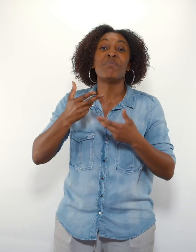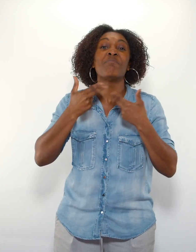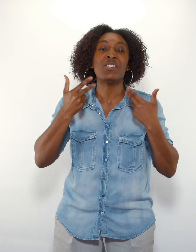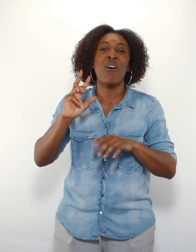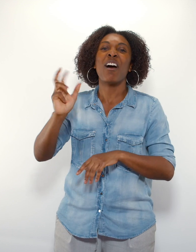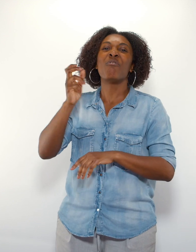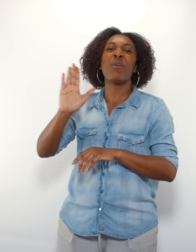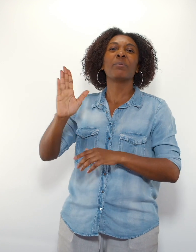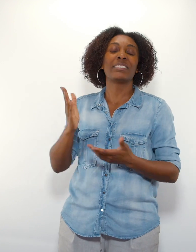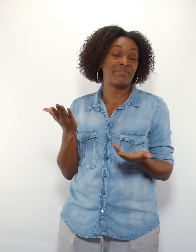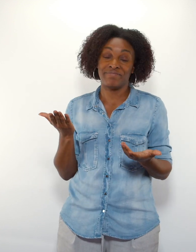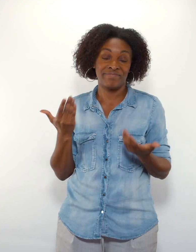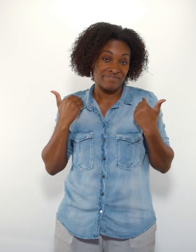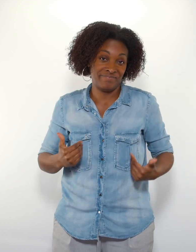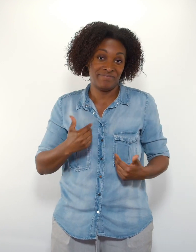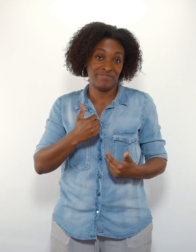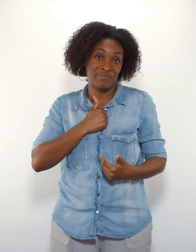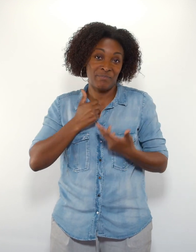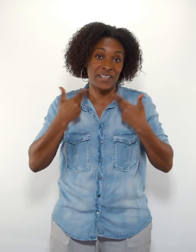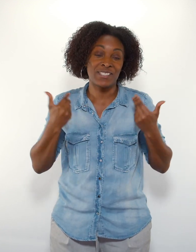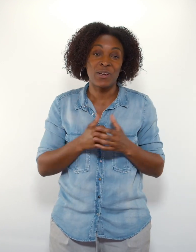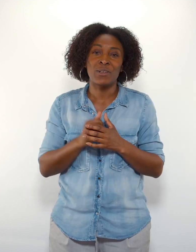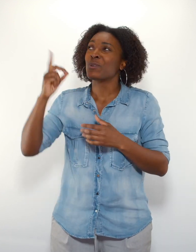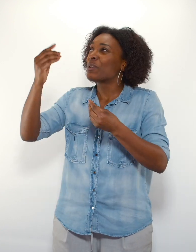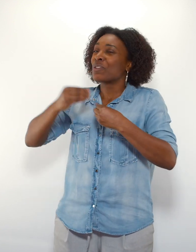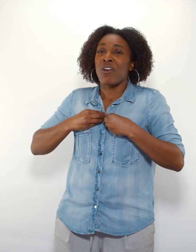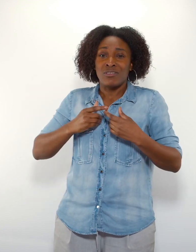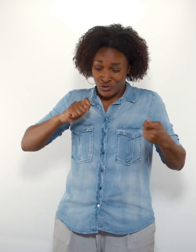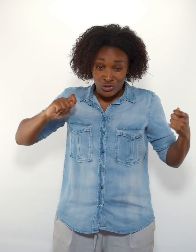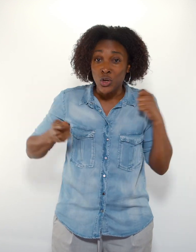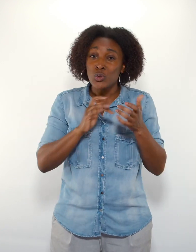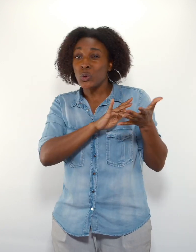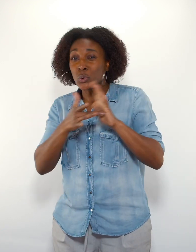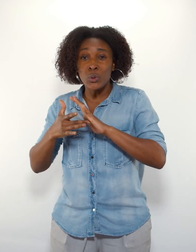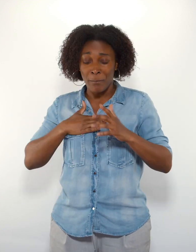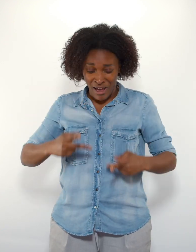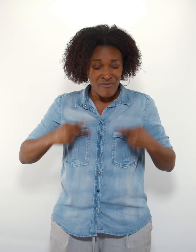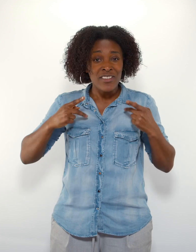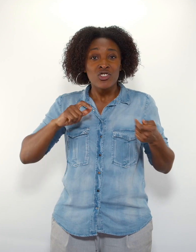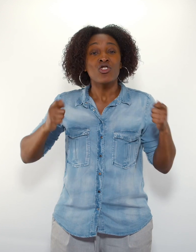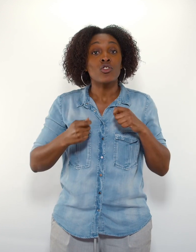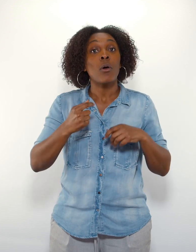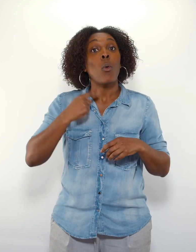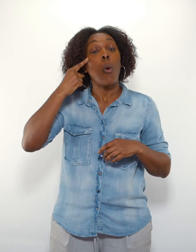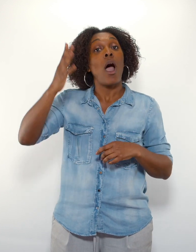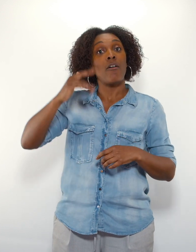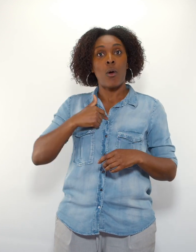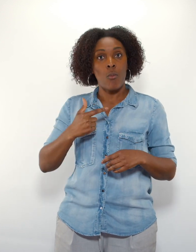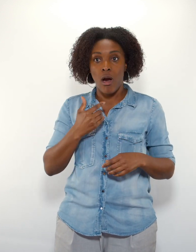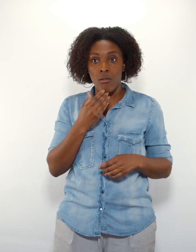étaient des escrocs. Dieu a radicalement changé tous les domaines de ma vie. Je pensais même que j'étais stérile. Mais Dieu m'a donné un